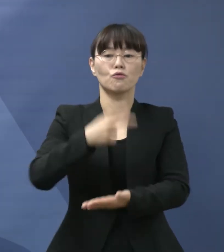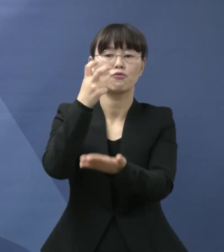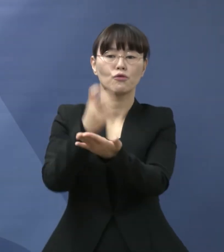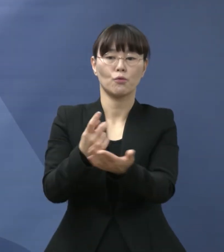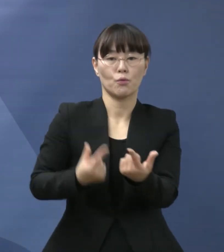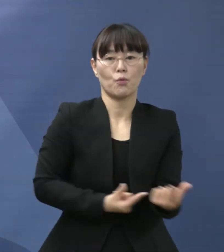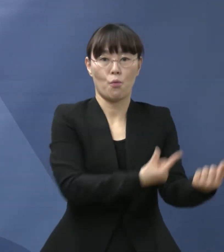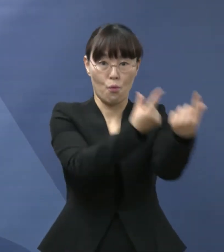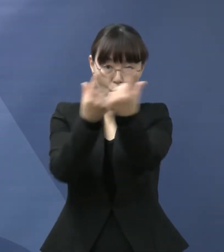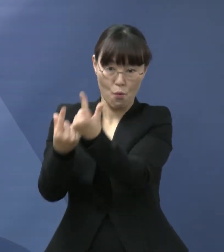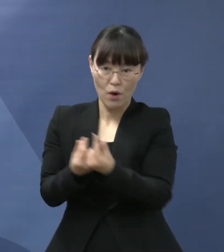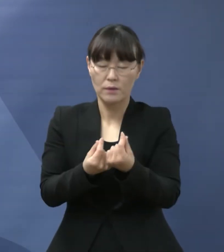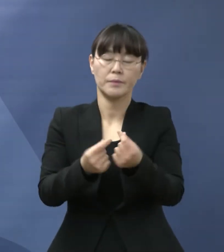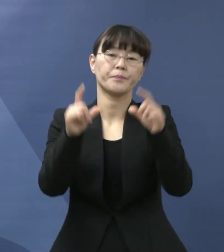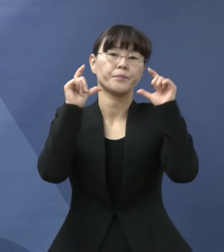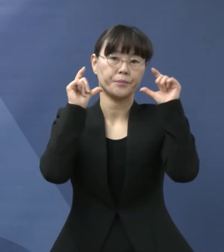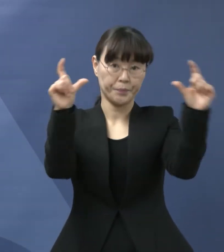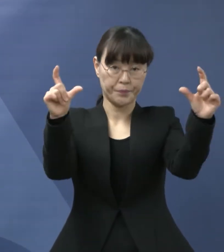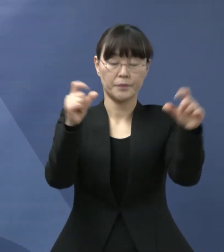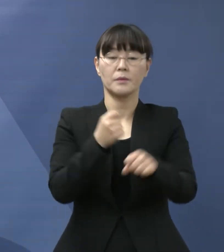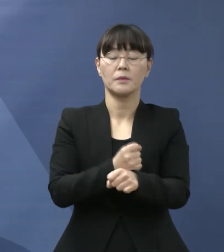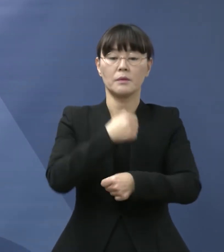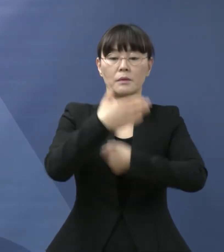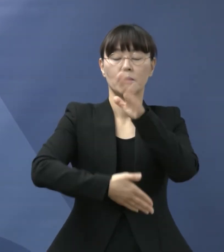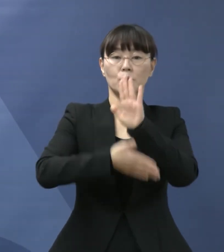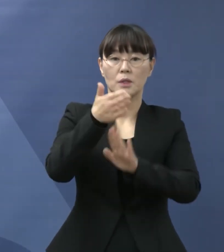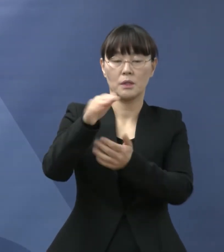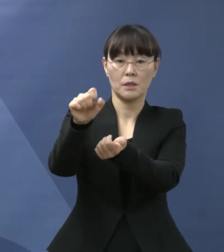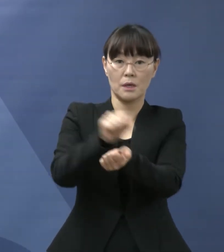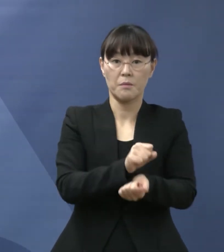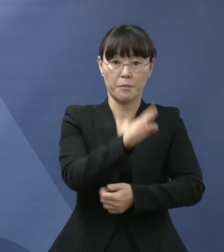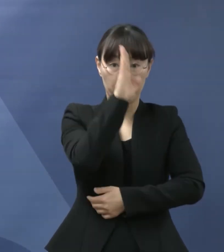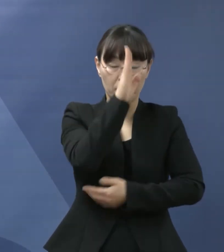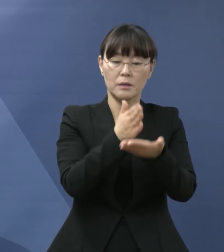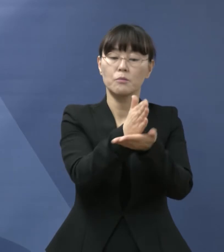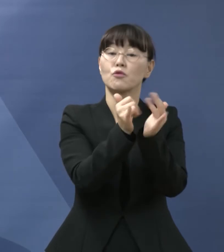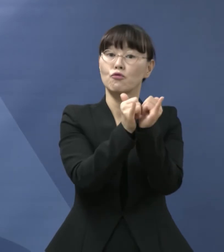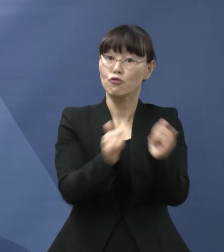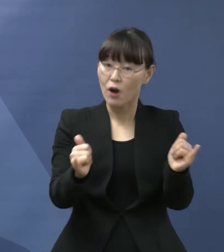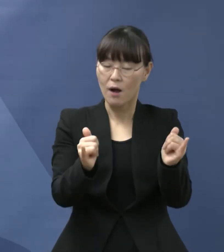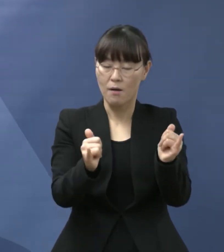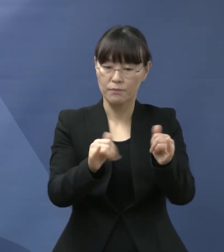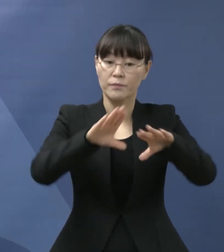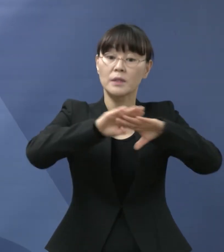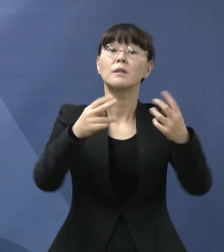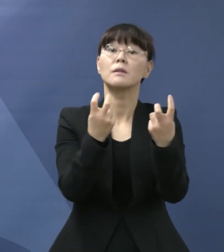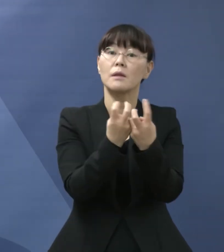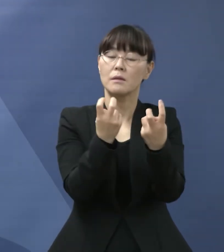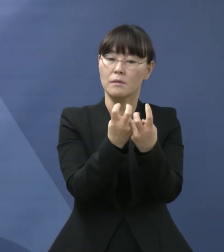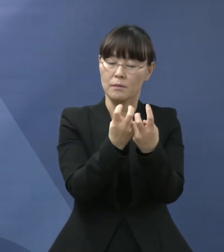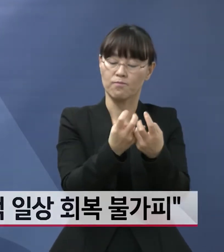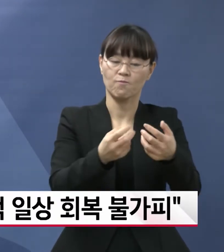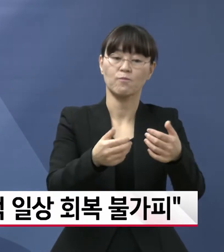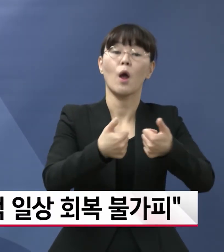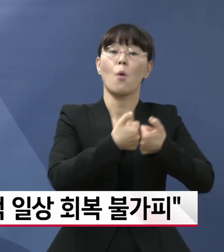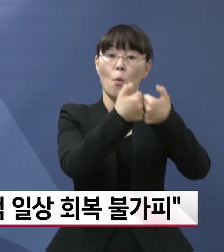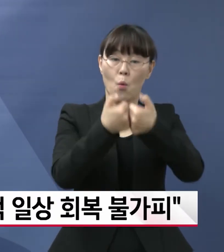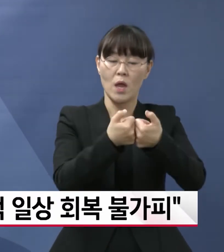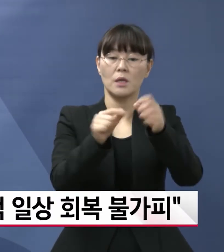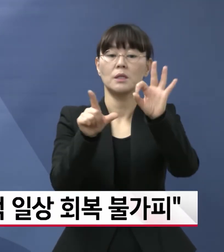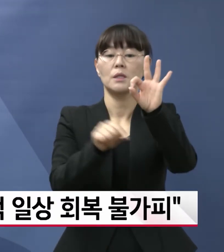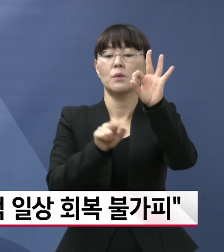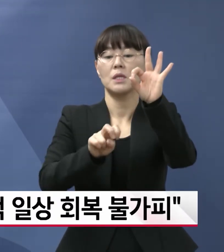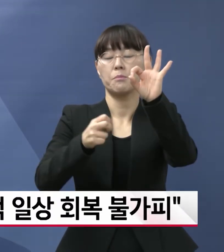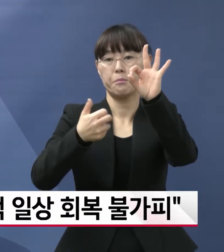개편을 시행합니다. 대구시는 감염병 전문가가 참여하는 총괄방역대책단회의를 10월